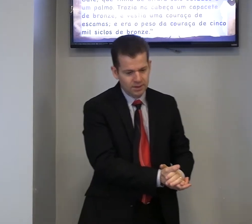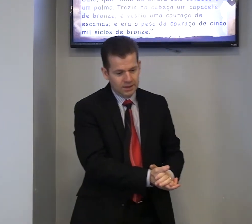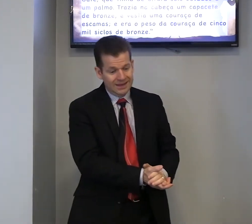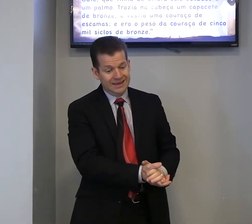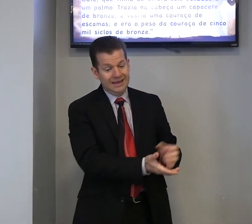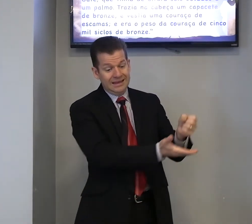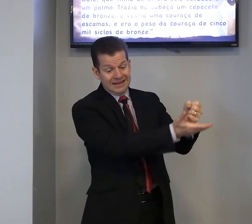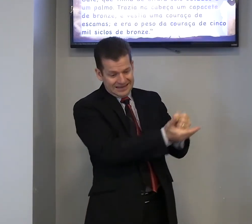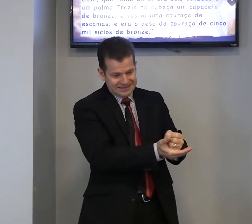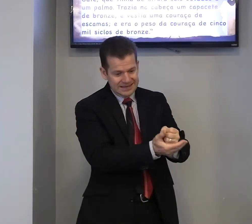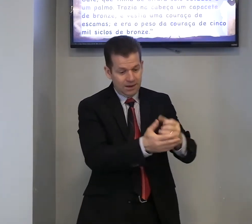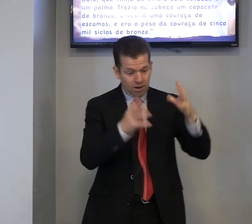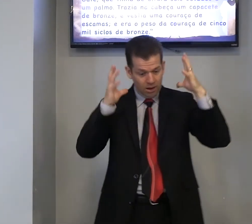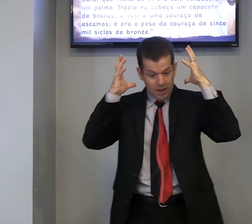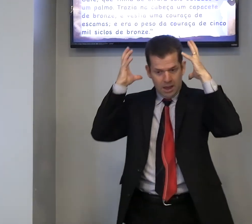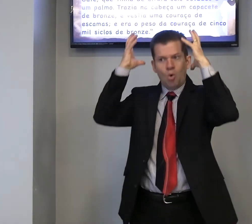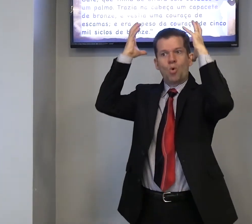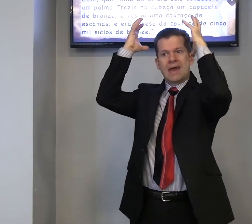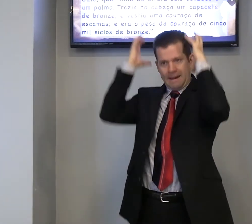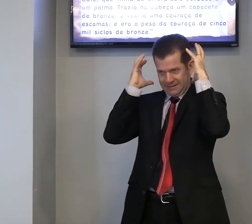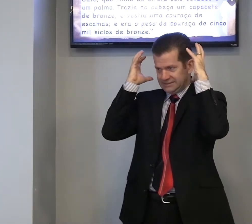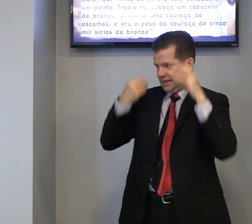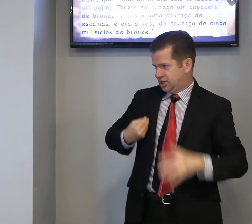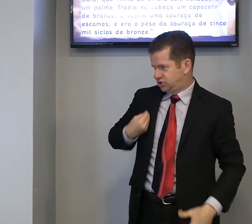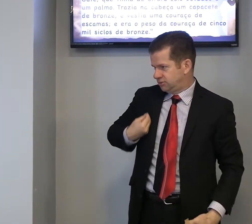e trazia, ó, um capacete,